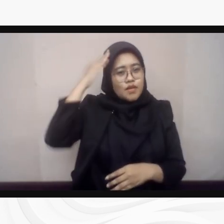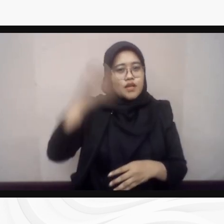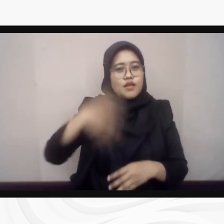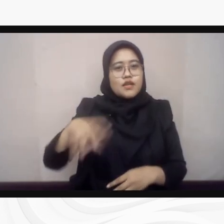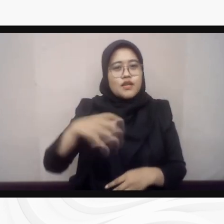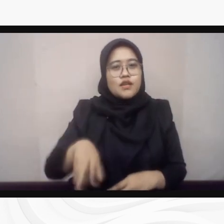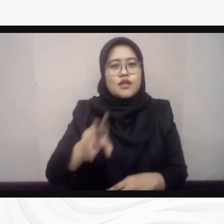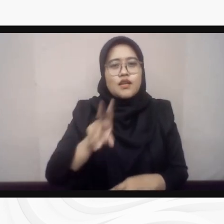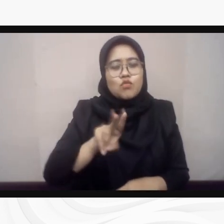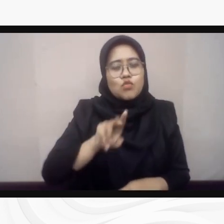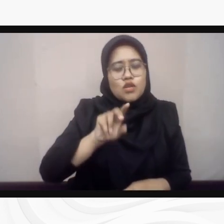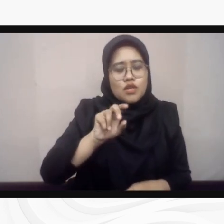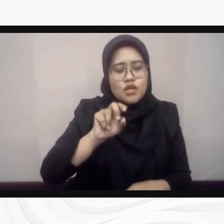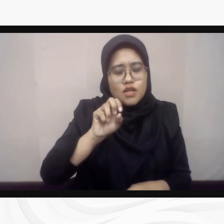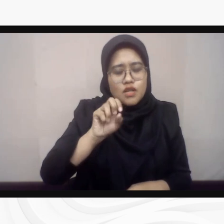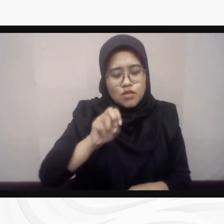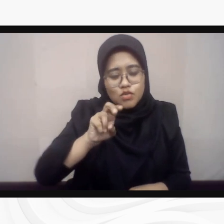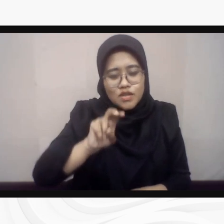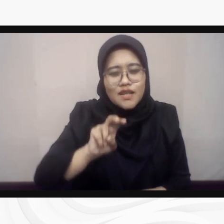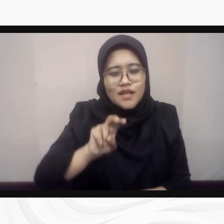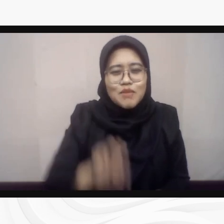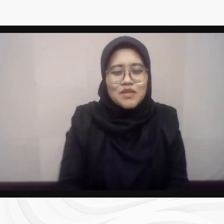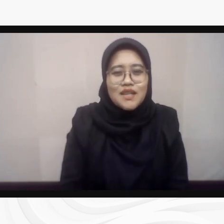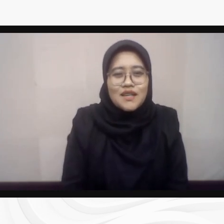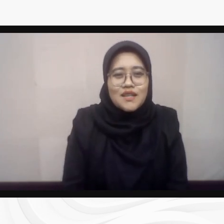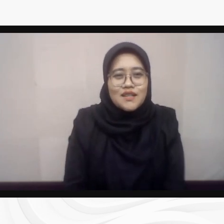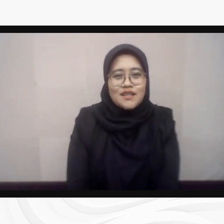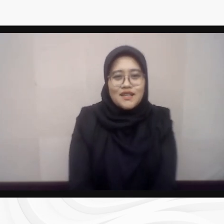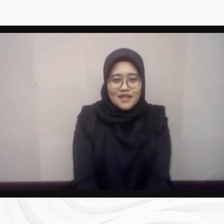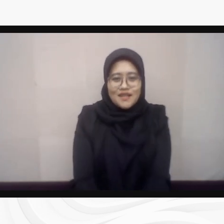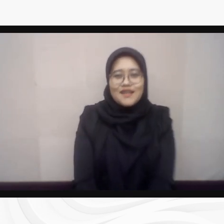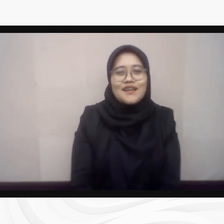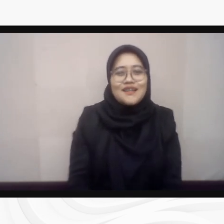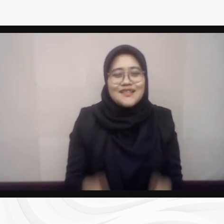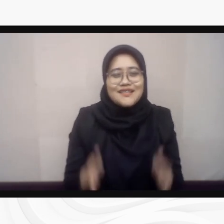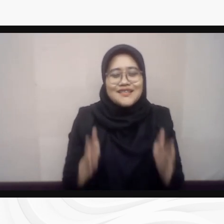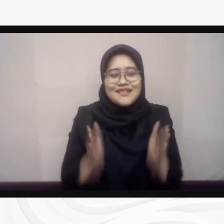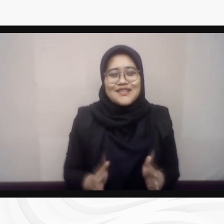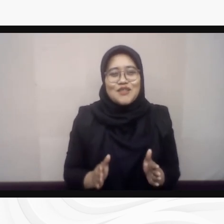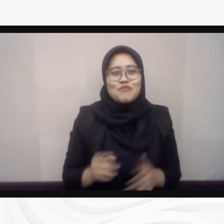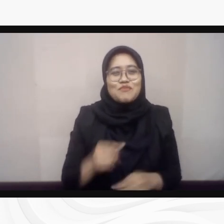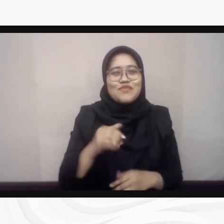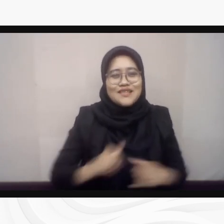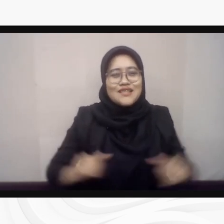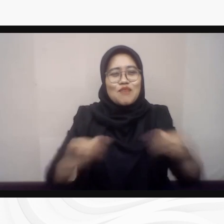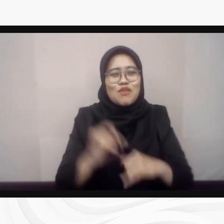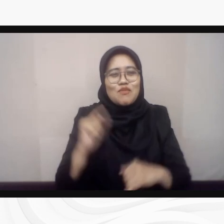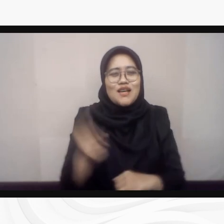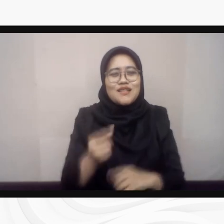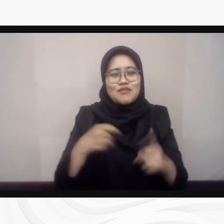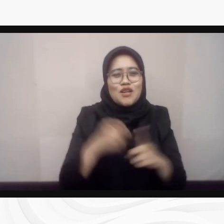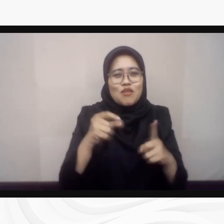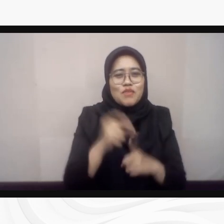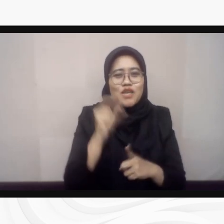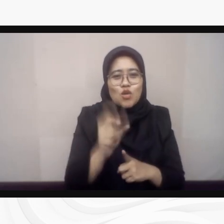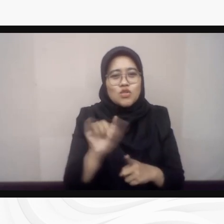menyatakan sikap bersama sebagai berikut. Pertama, kewajiban PU dan Bawaslu